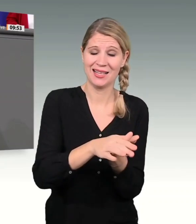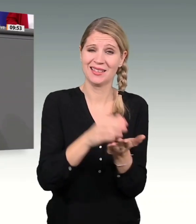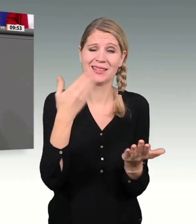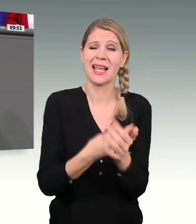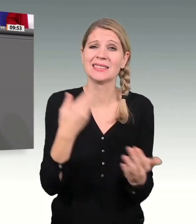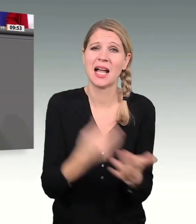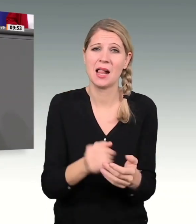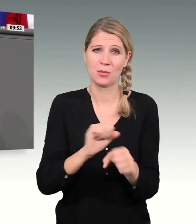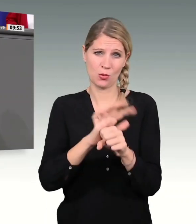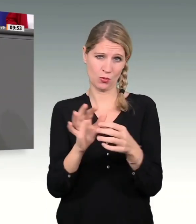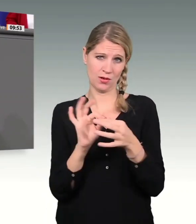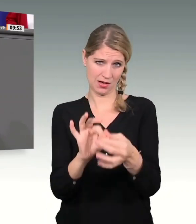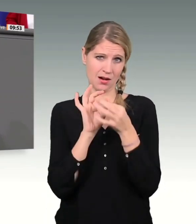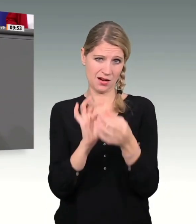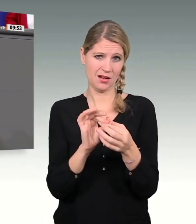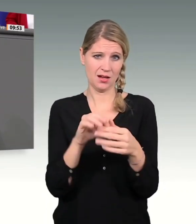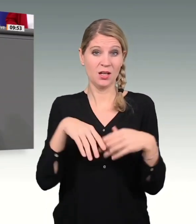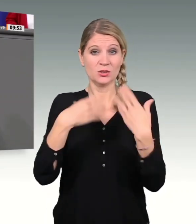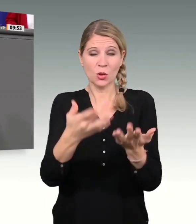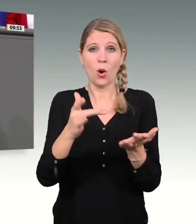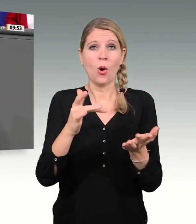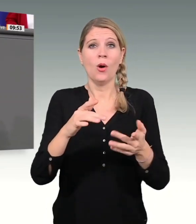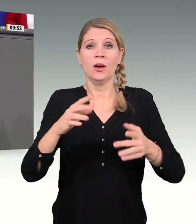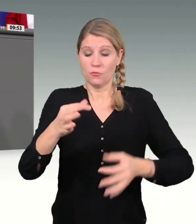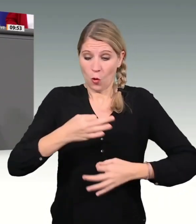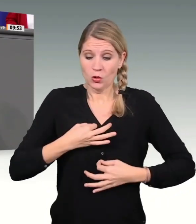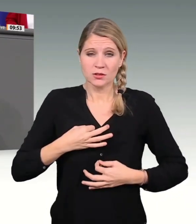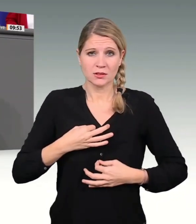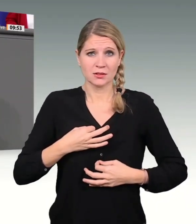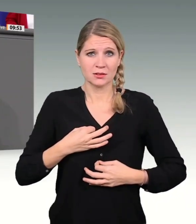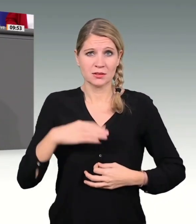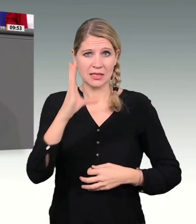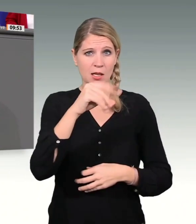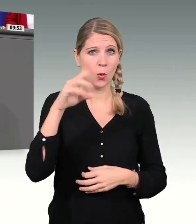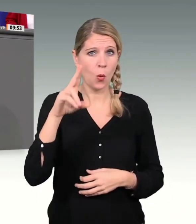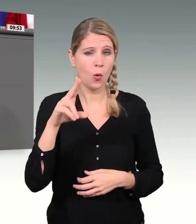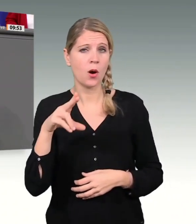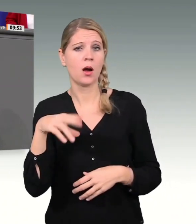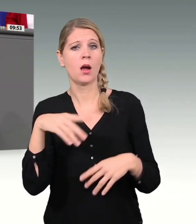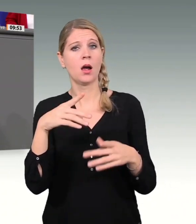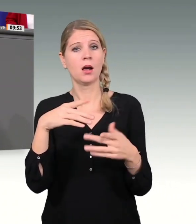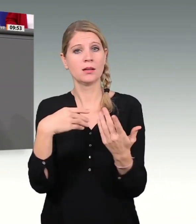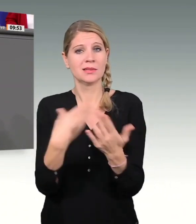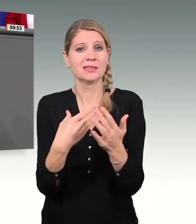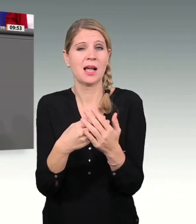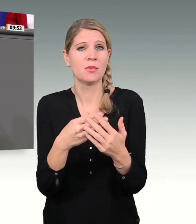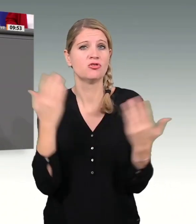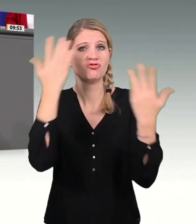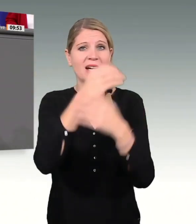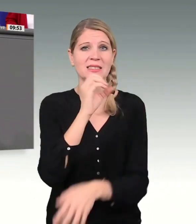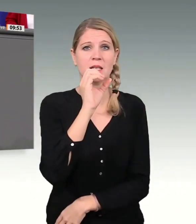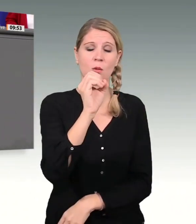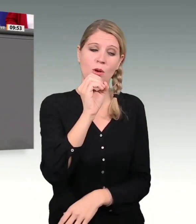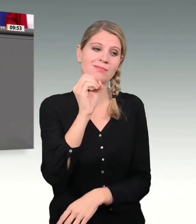Union die Begründung von der schwarzen Null abzuweichen. Und die vergangene Große Koalition hat gehandelt,